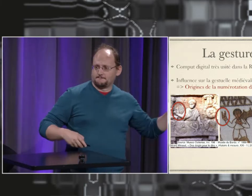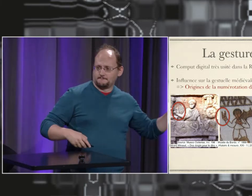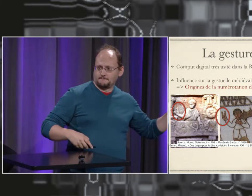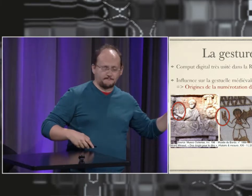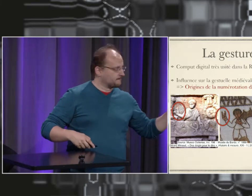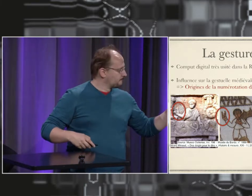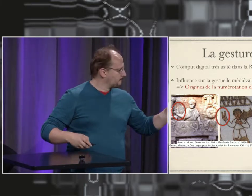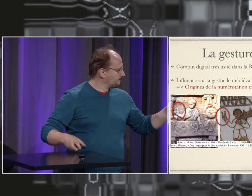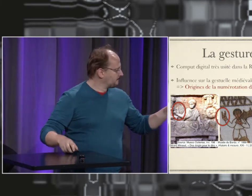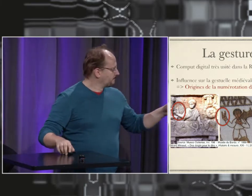est le même